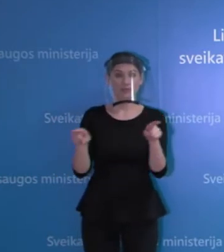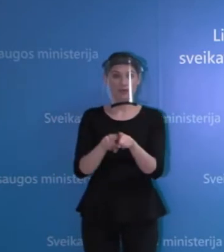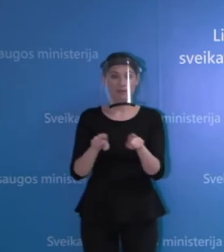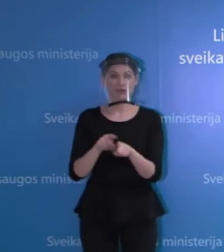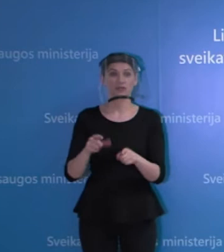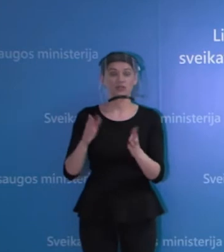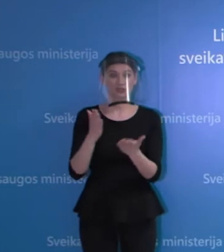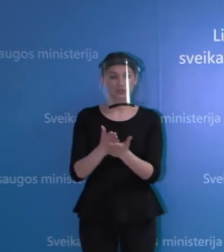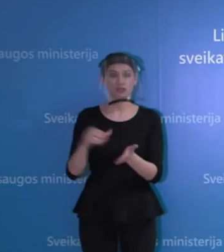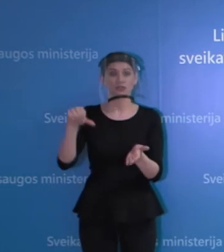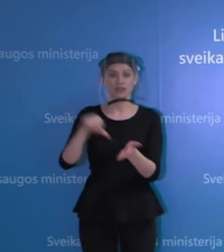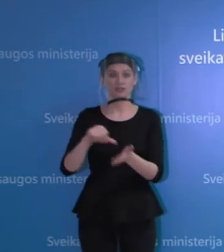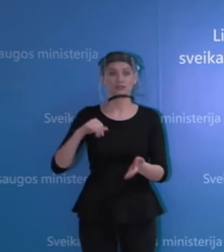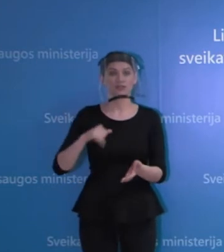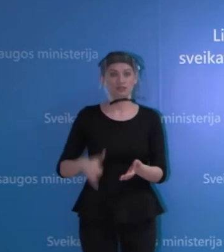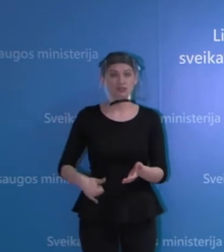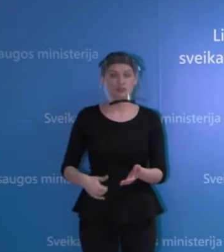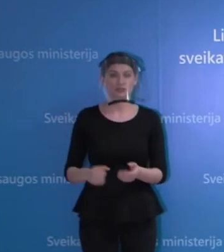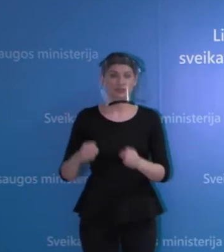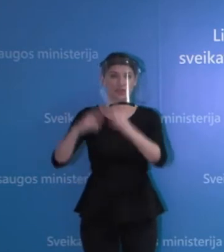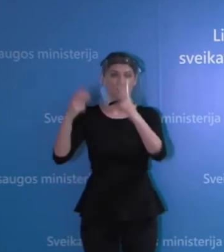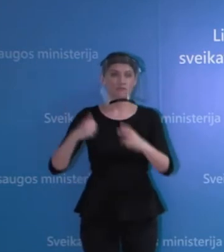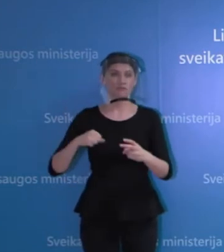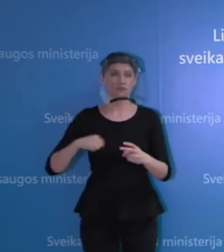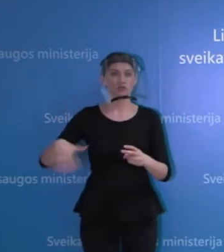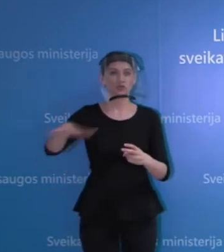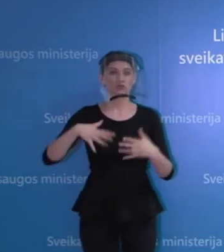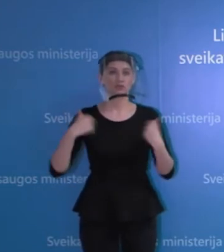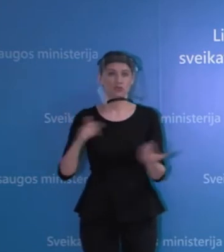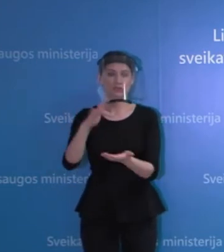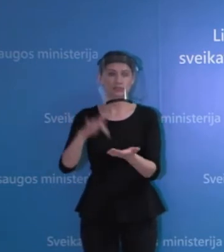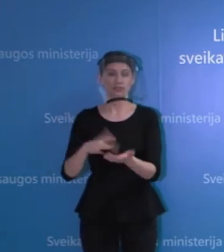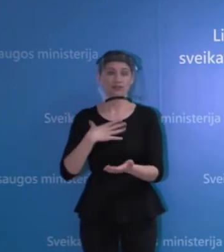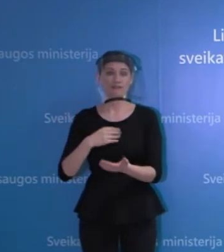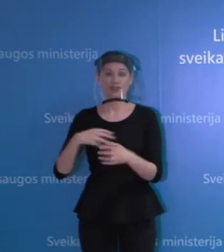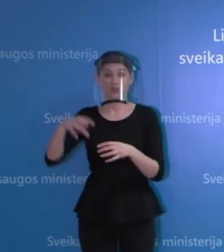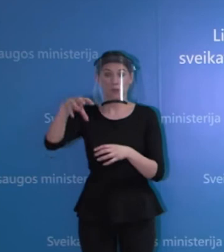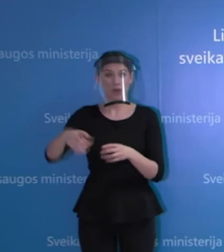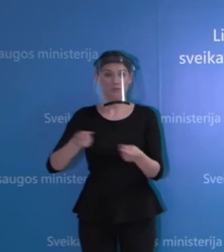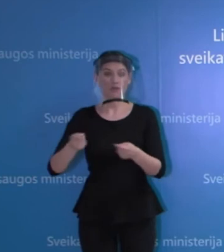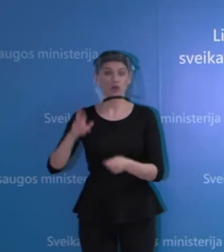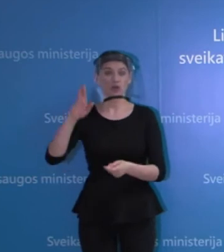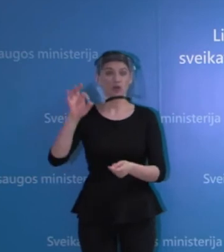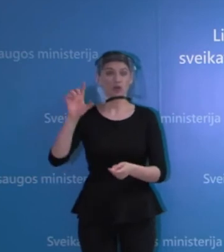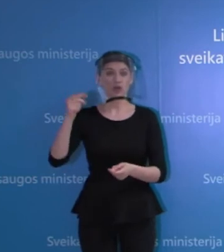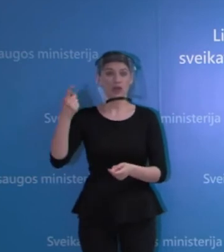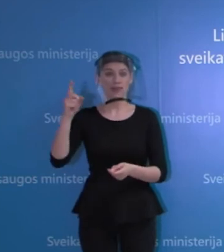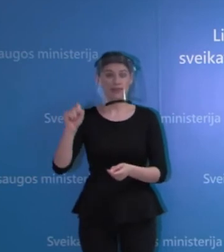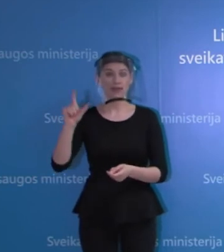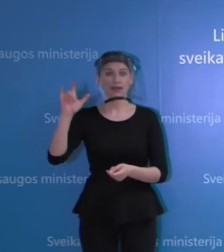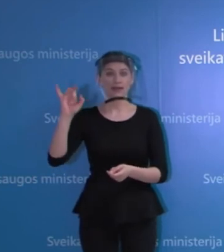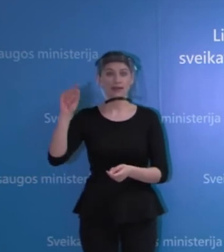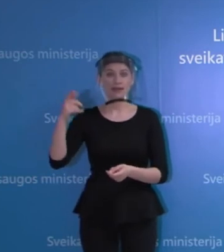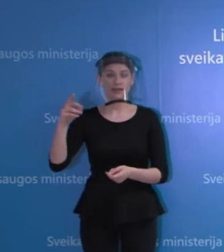mumis spaudos konferencijo dalyvauja ir nacionalinio visuom nesveikatos centro Vilniaus padalinio vadovė Rolanda Lingienė, kuri